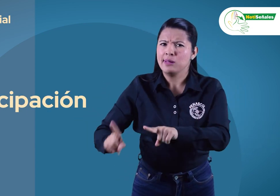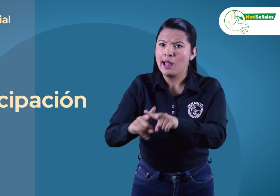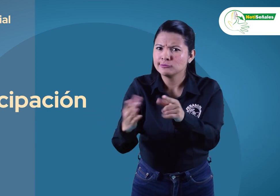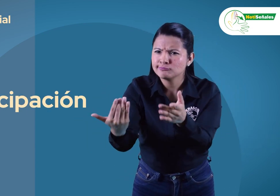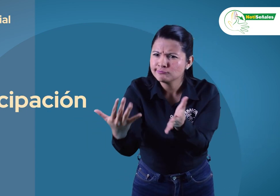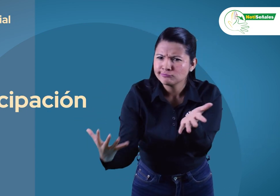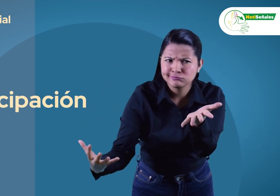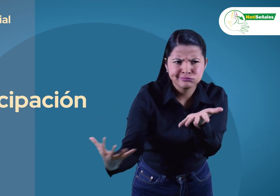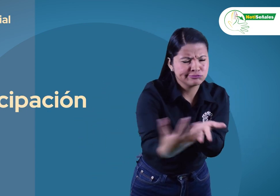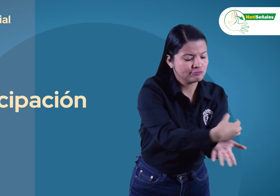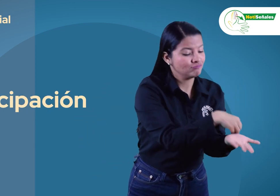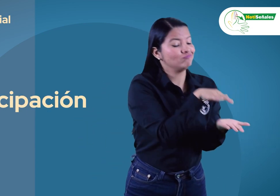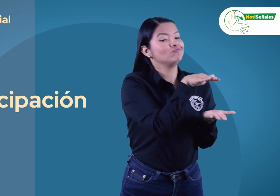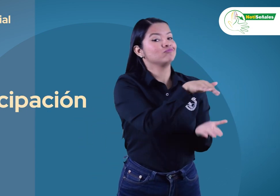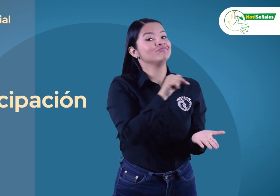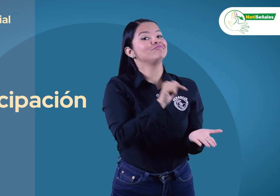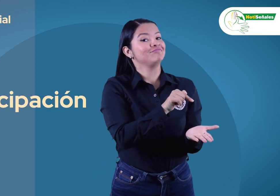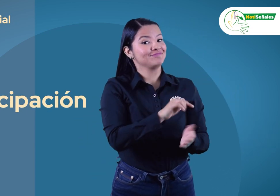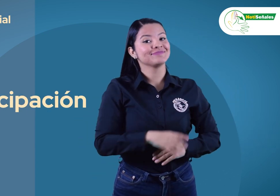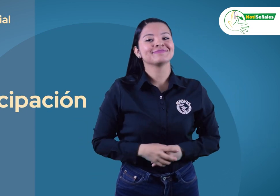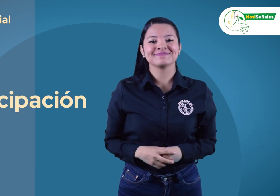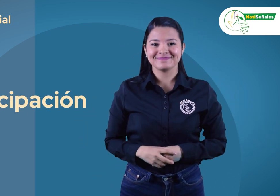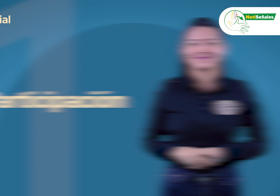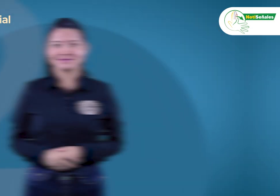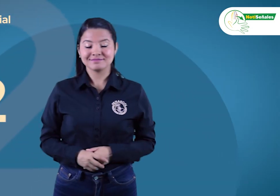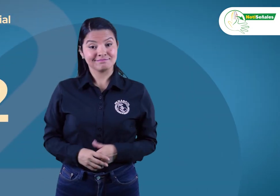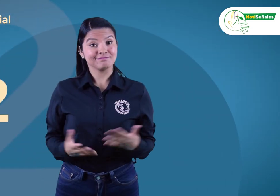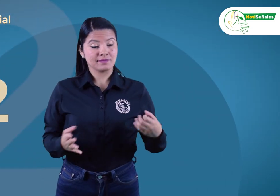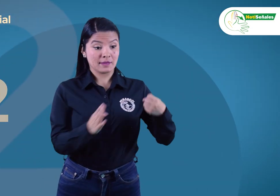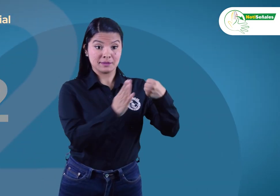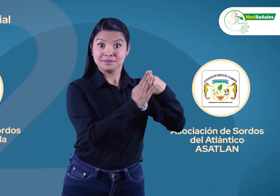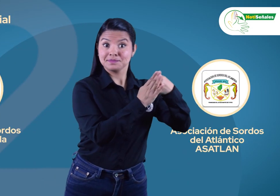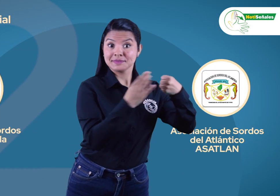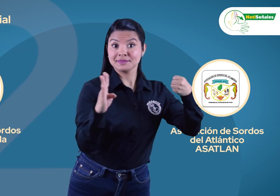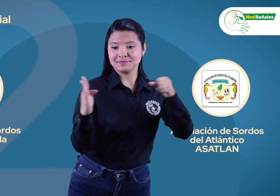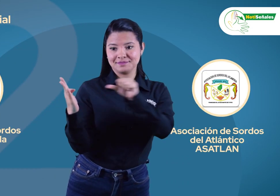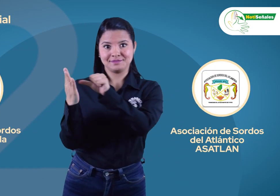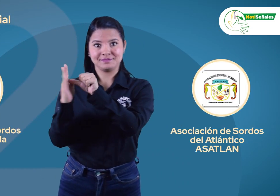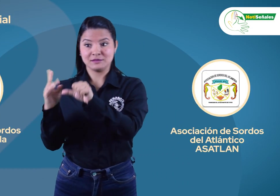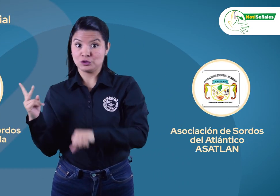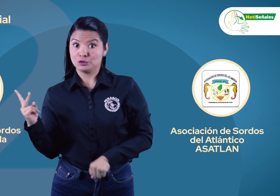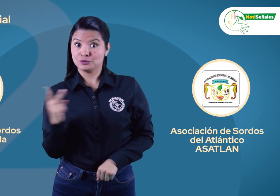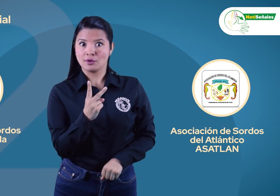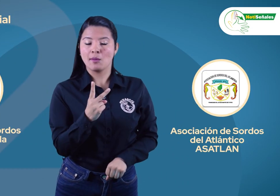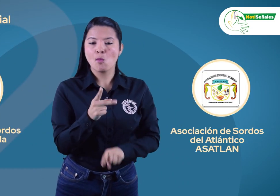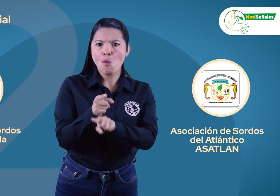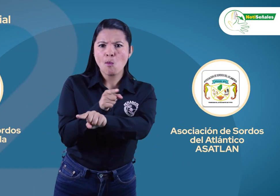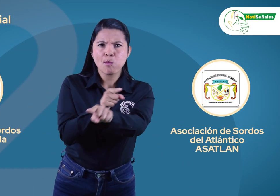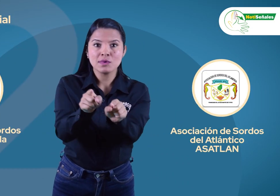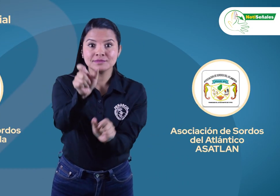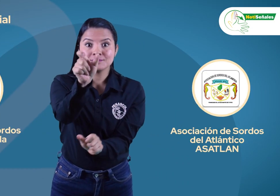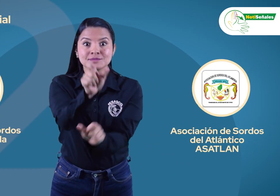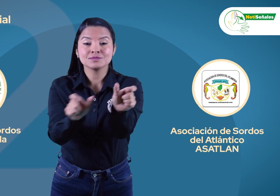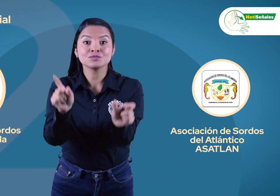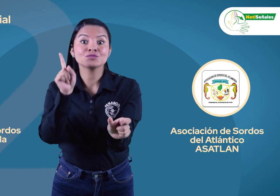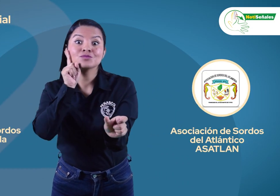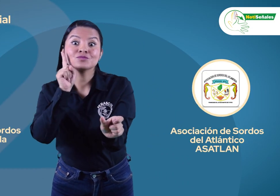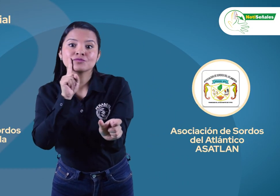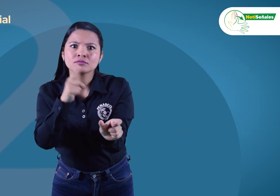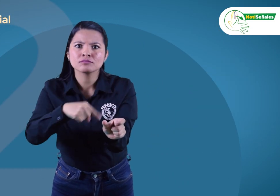participación, salud, etc. Las asociaciones de personas sordas de Barranquilla, ASBAR y del